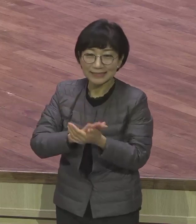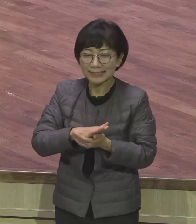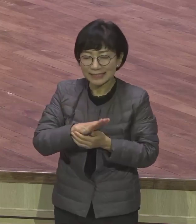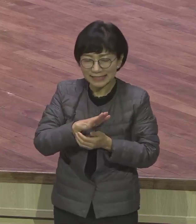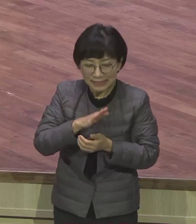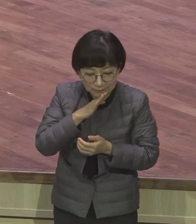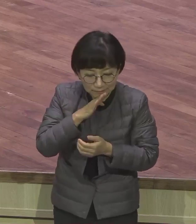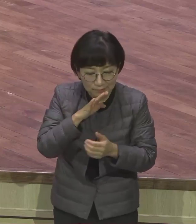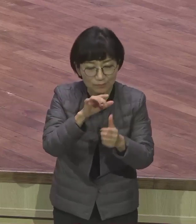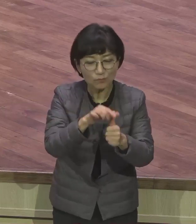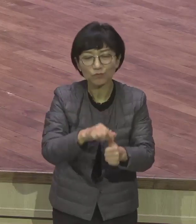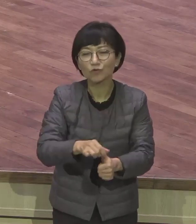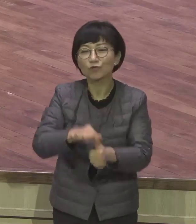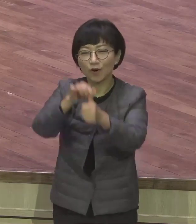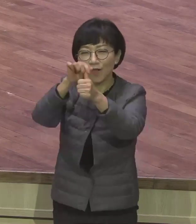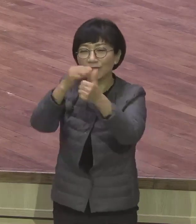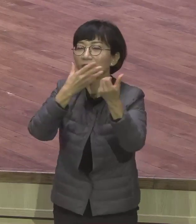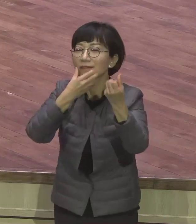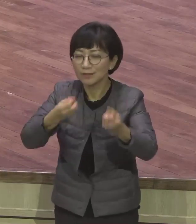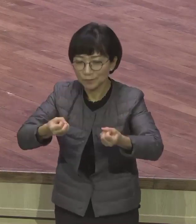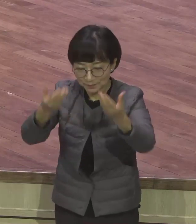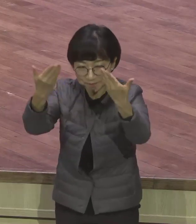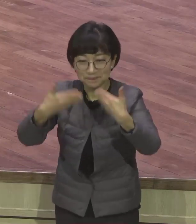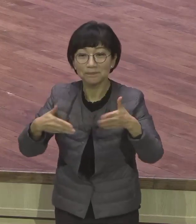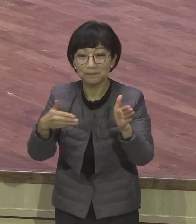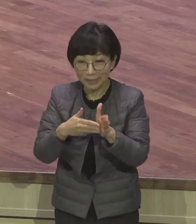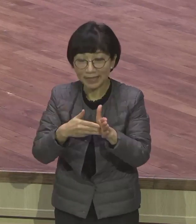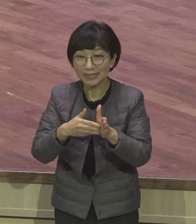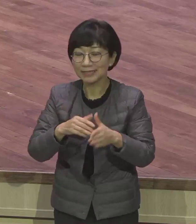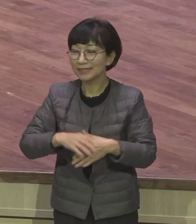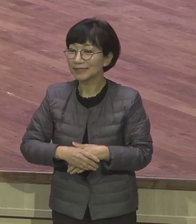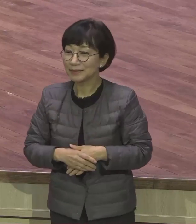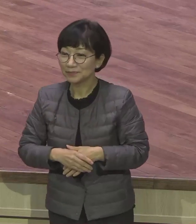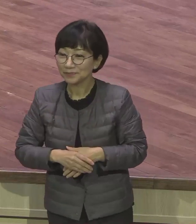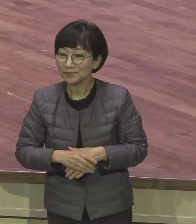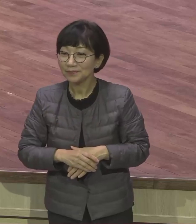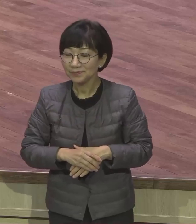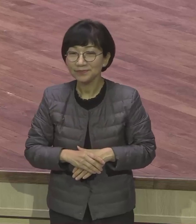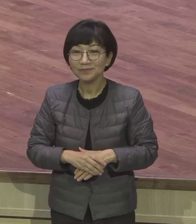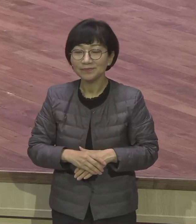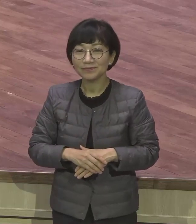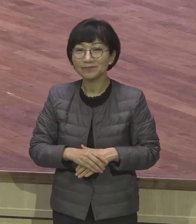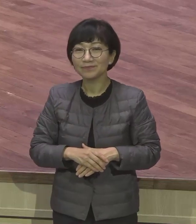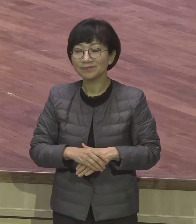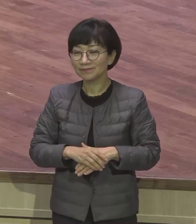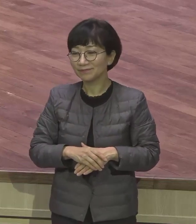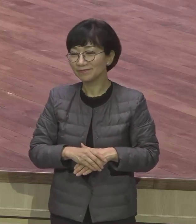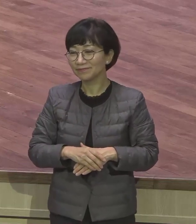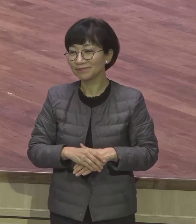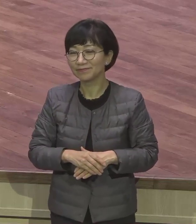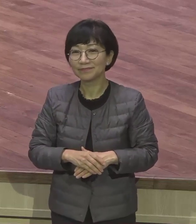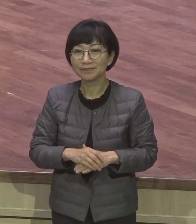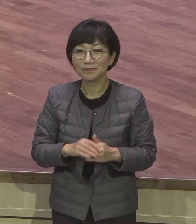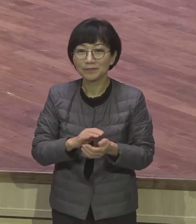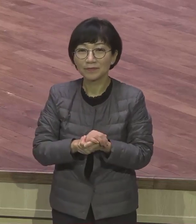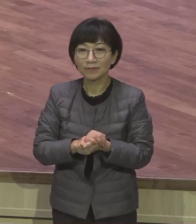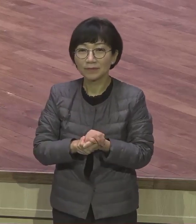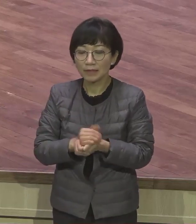나아가는 이 축복을 받았다. 그래서 피의 복음을 통해서 영원한 모욕 자유와